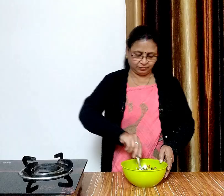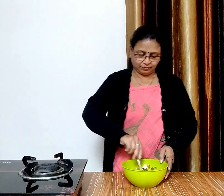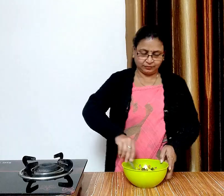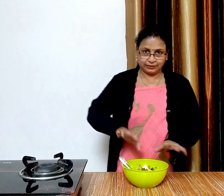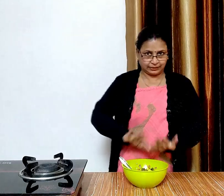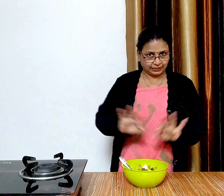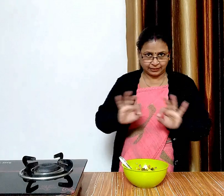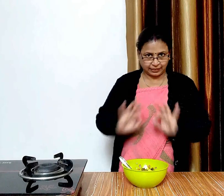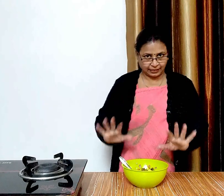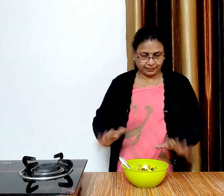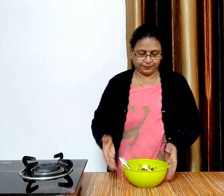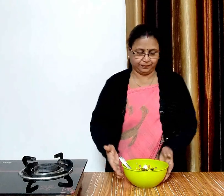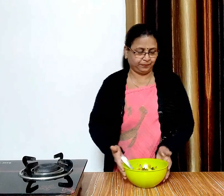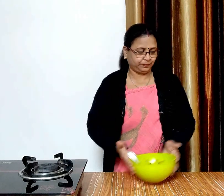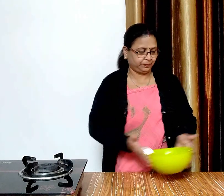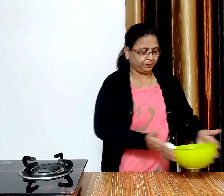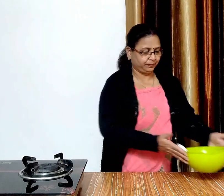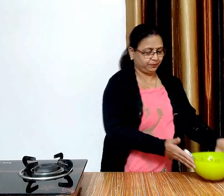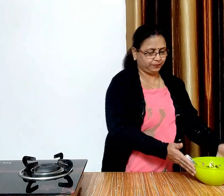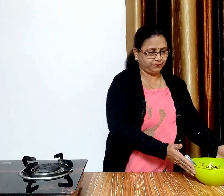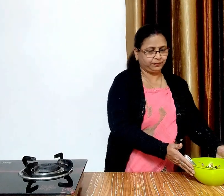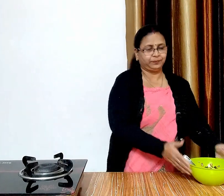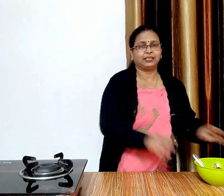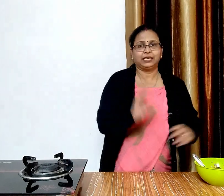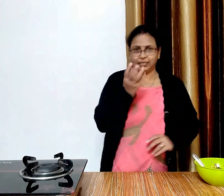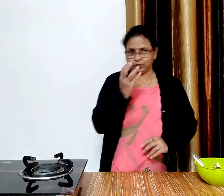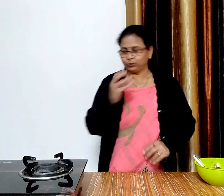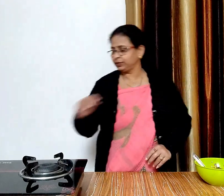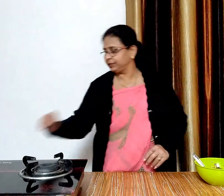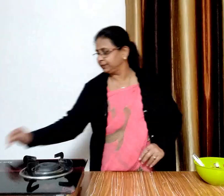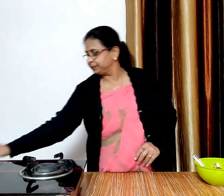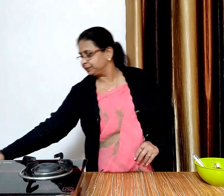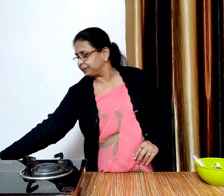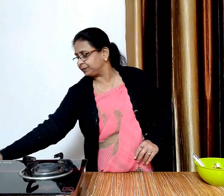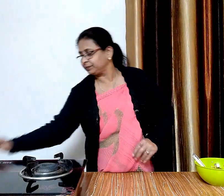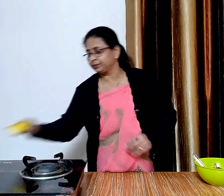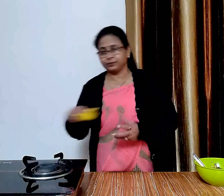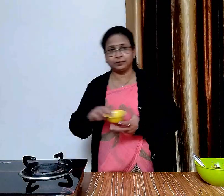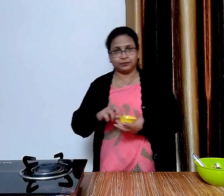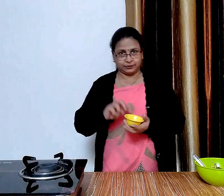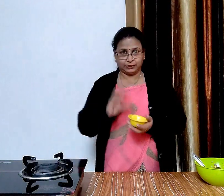फिलिंग हमारी बन चुकी है अब हम एक छोटी कटोरी लेंगे